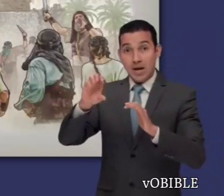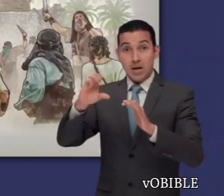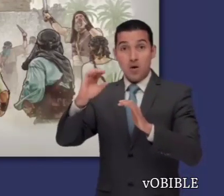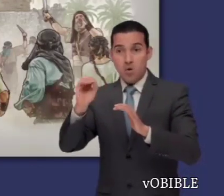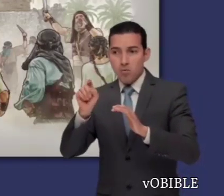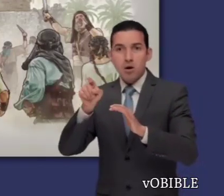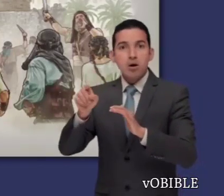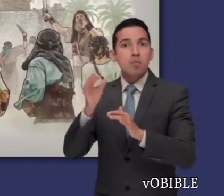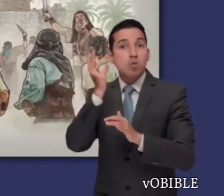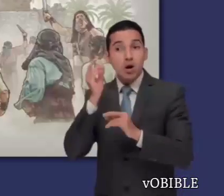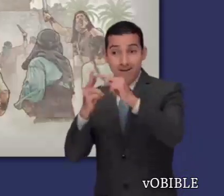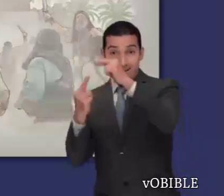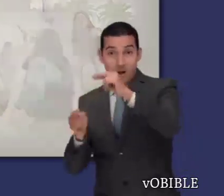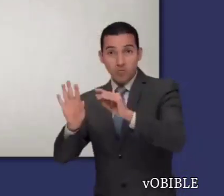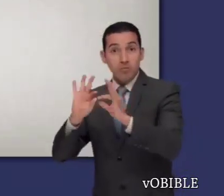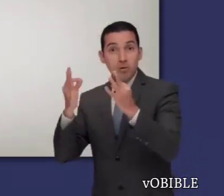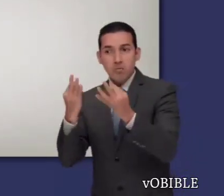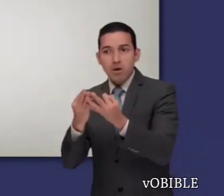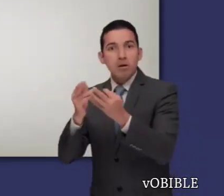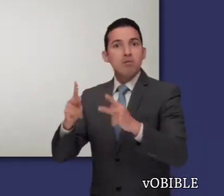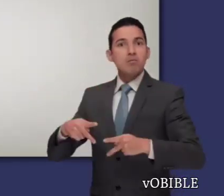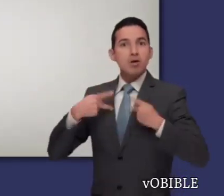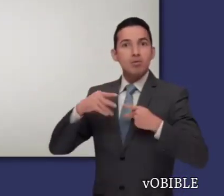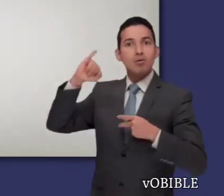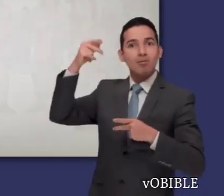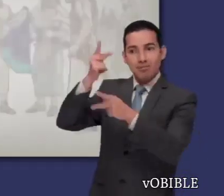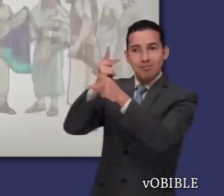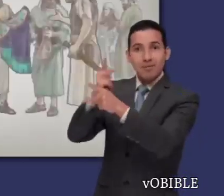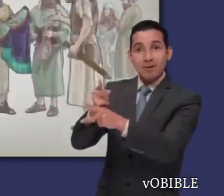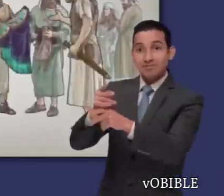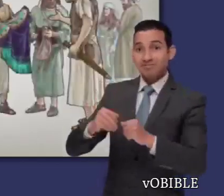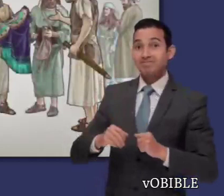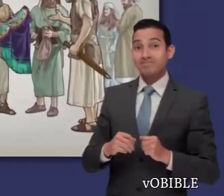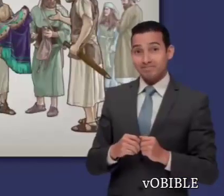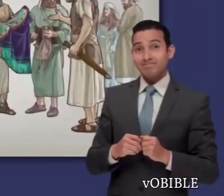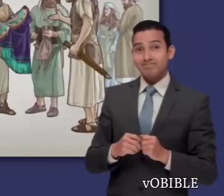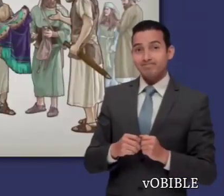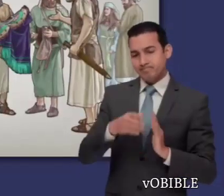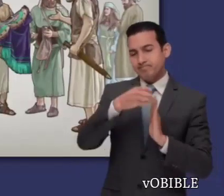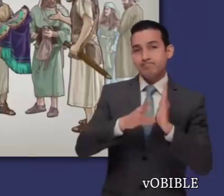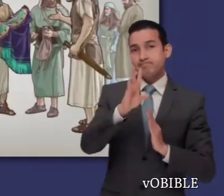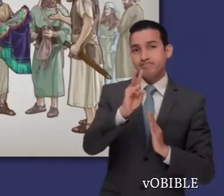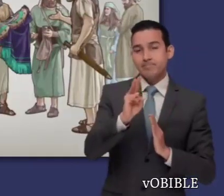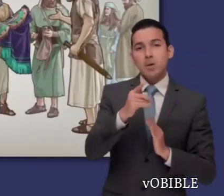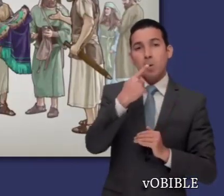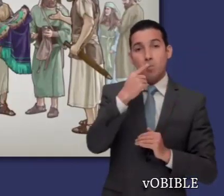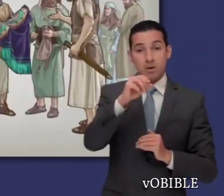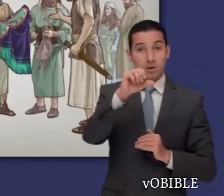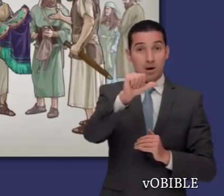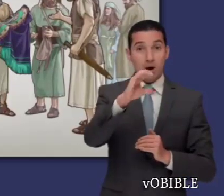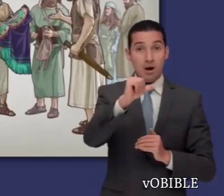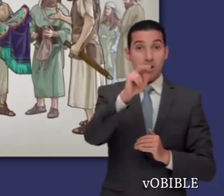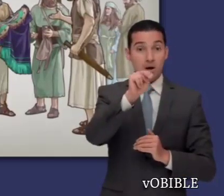y los miembros de la casa de su padre. En el capítulo 7, se descubre que Acán ha sido desobediente al